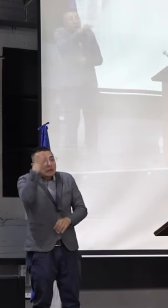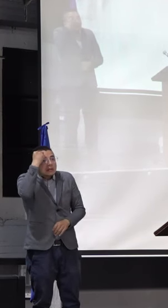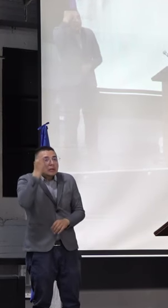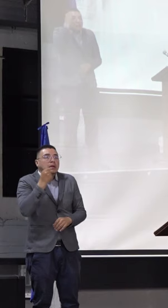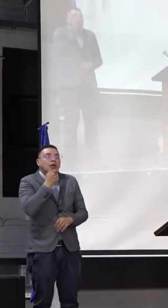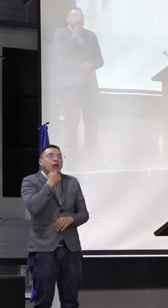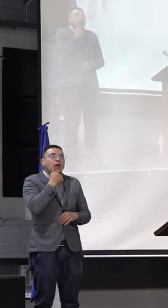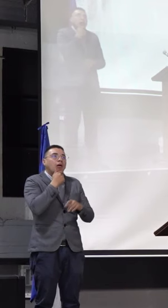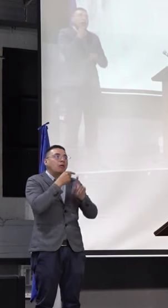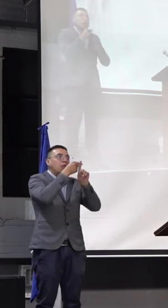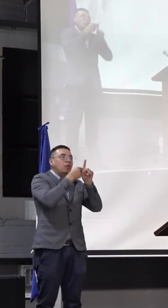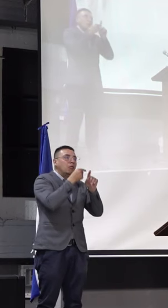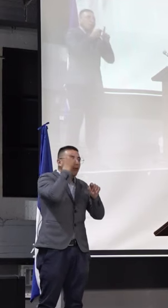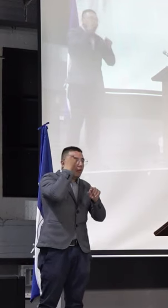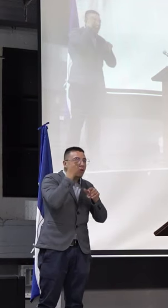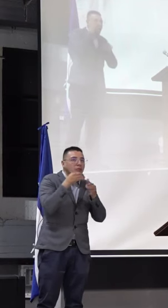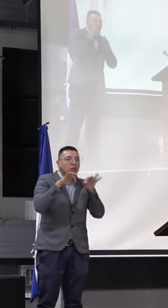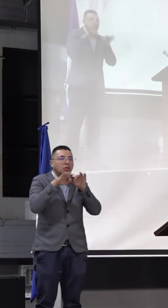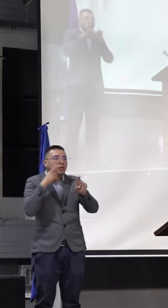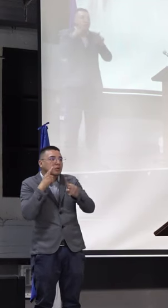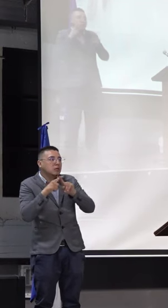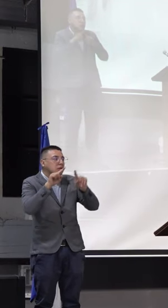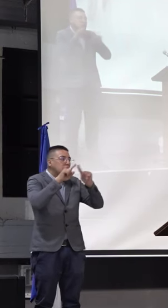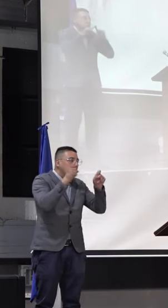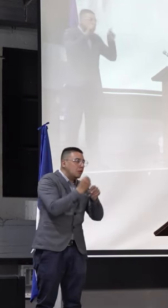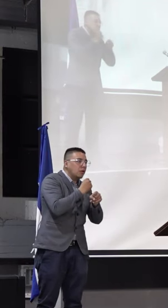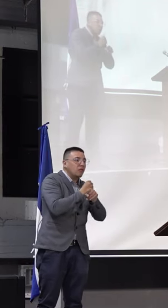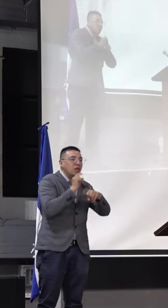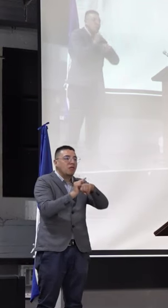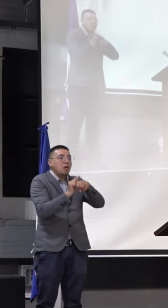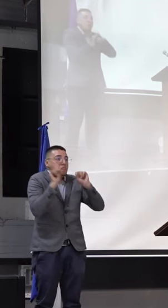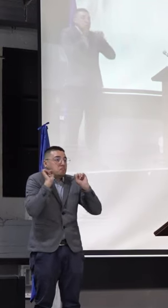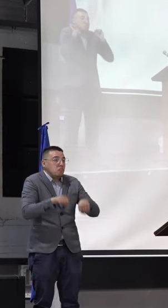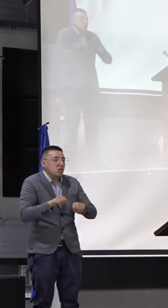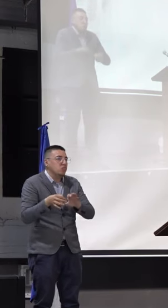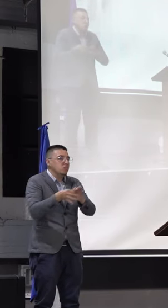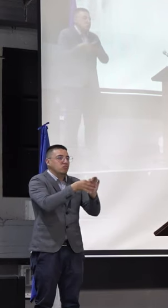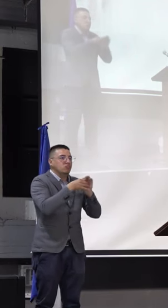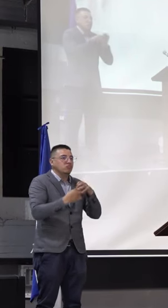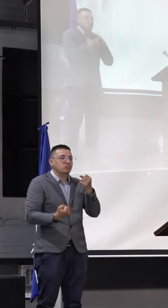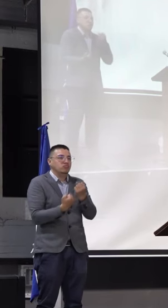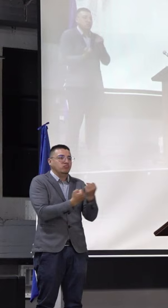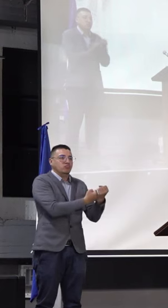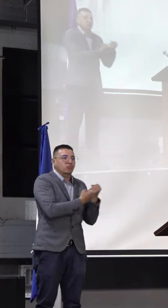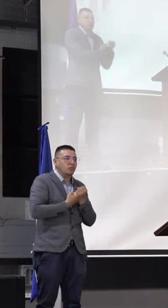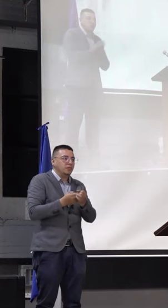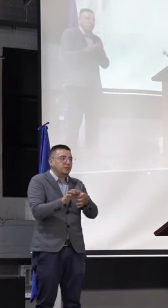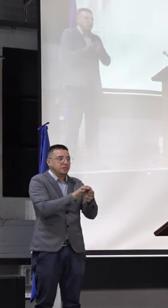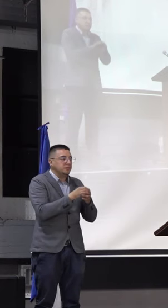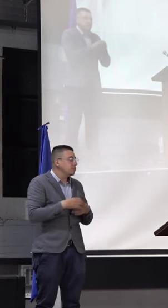vamos más bien para el departamento o la facultad, podríamos hacer mucho más esfuerzos para lo que vamos haciendo.